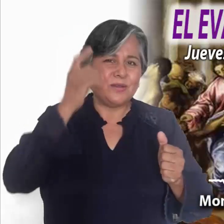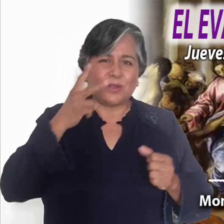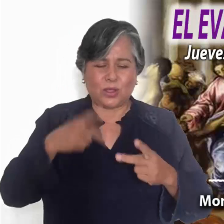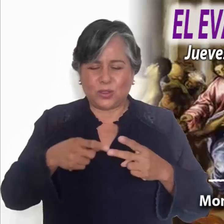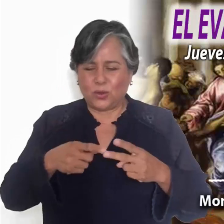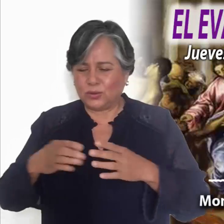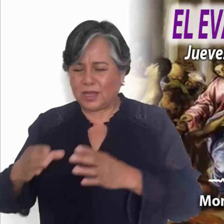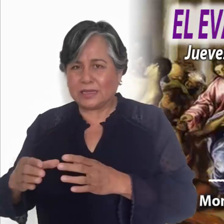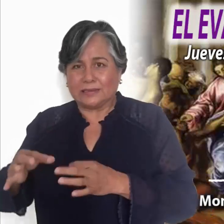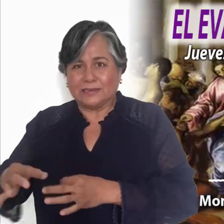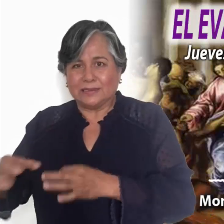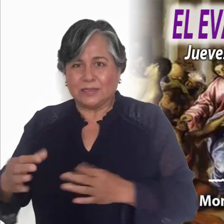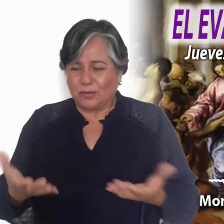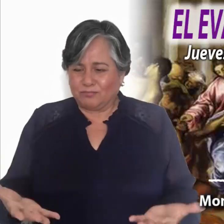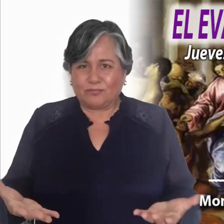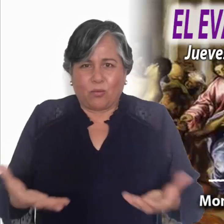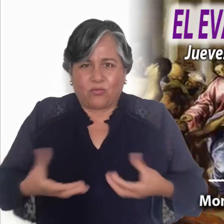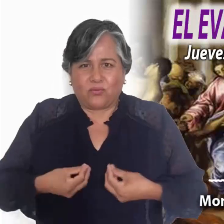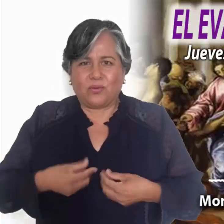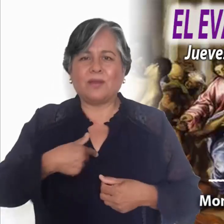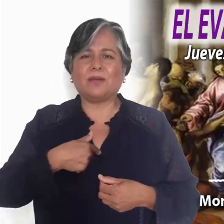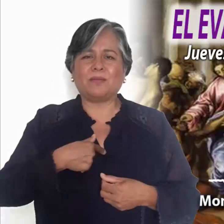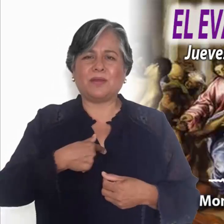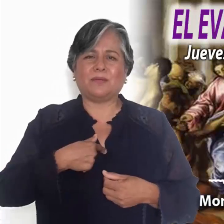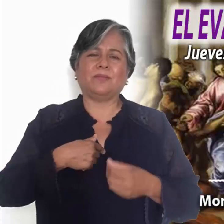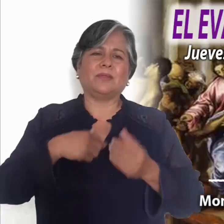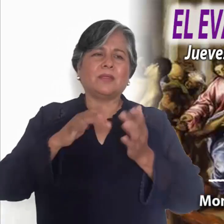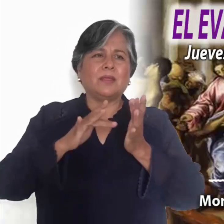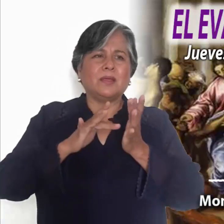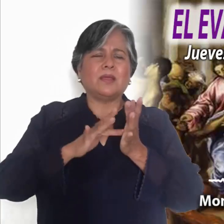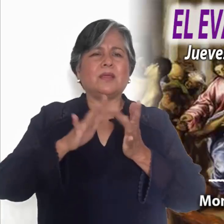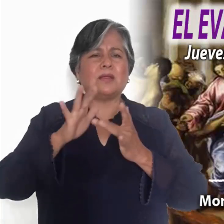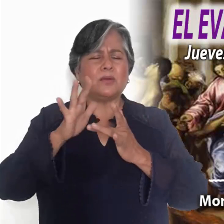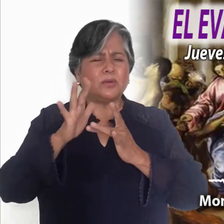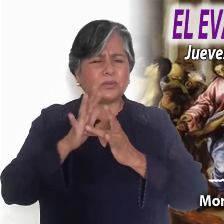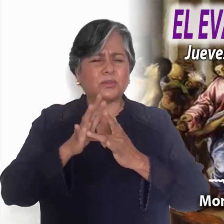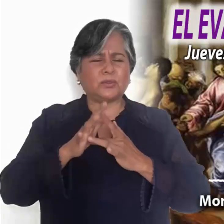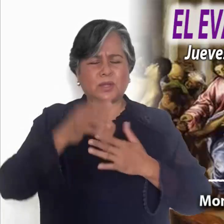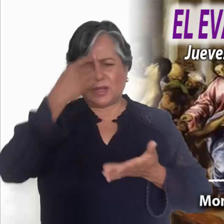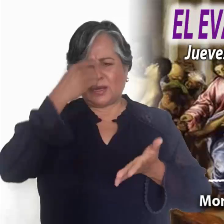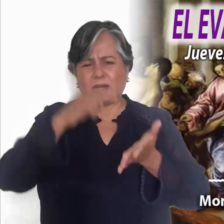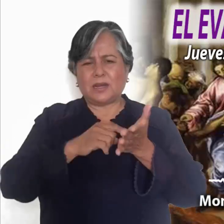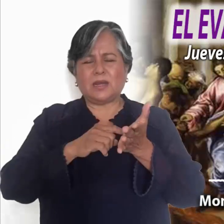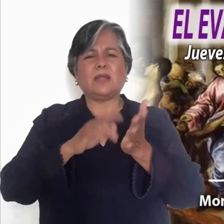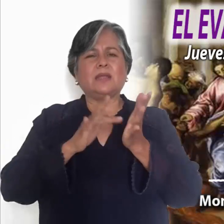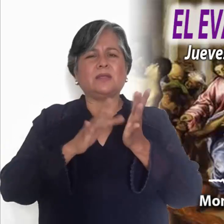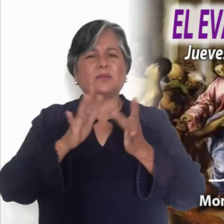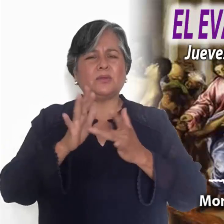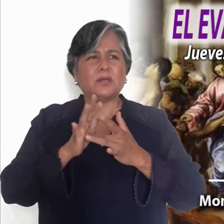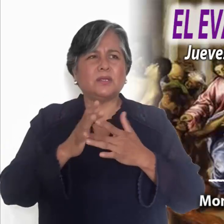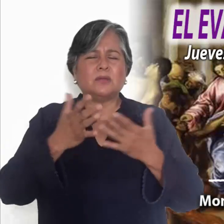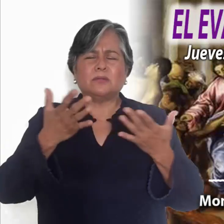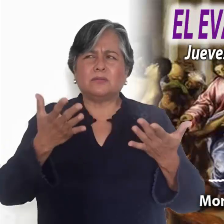Jesús es consciente de que seguirlo implica renuncias, implica claridad e intención e